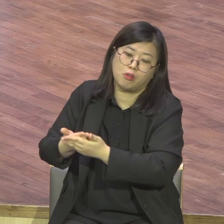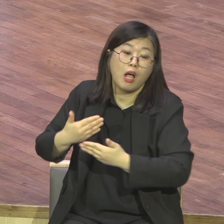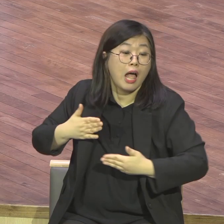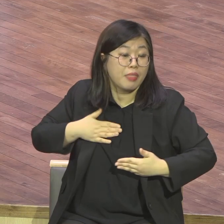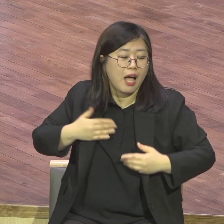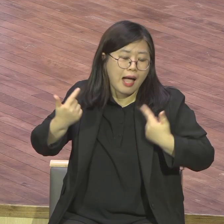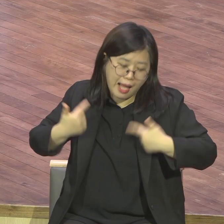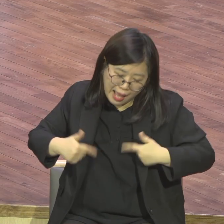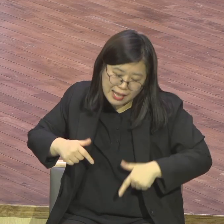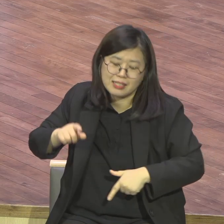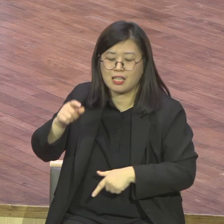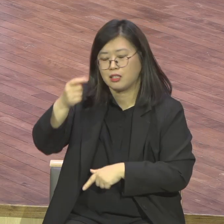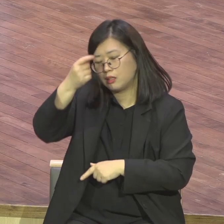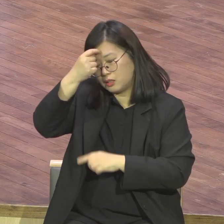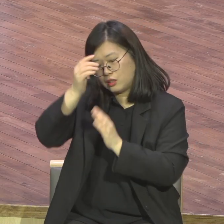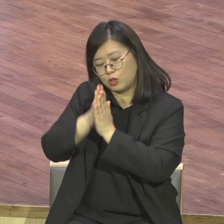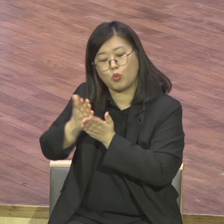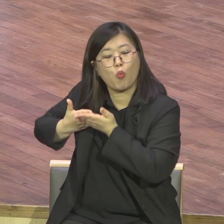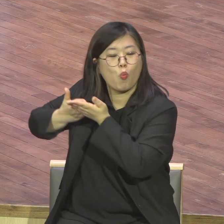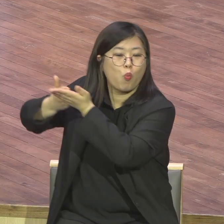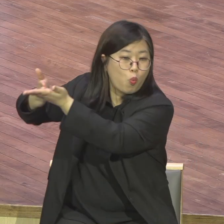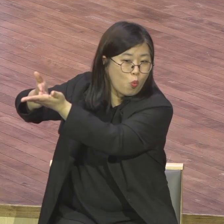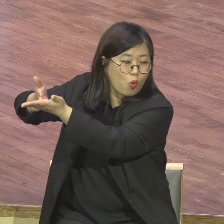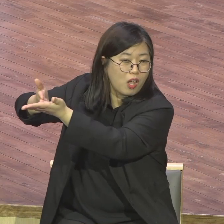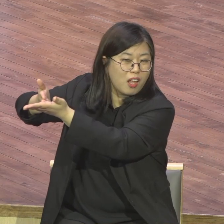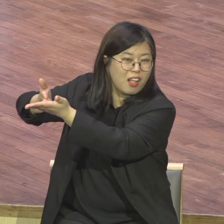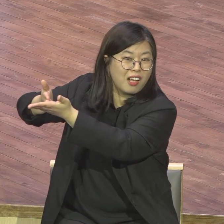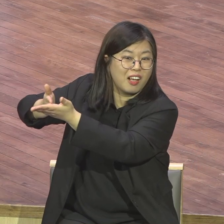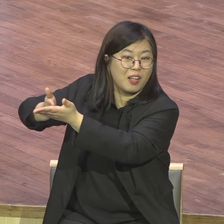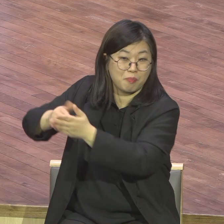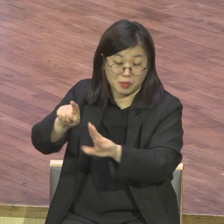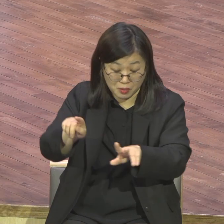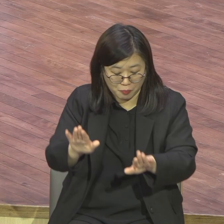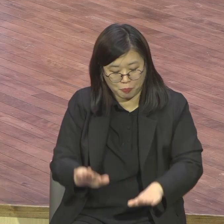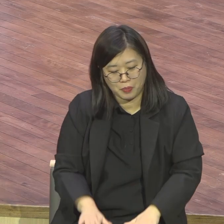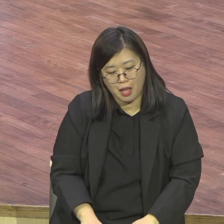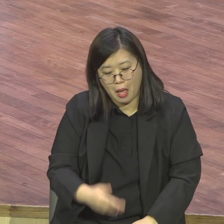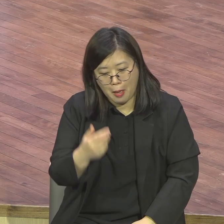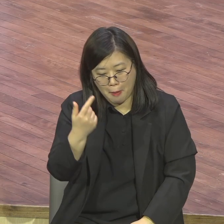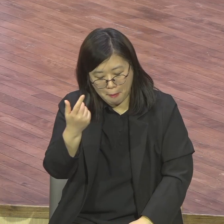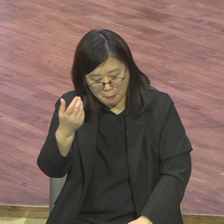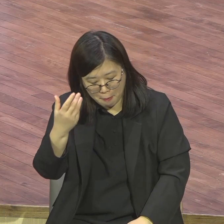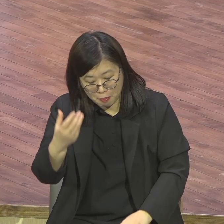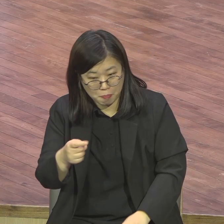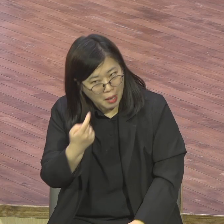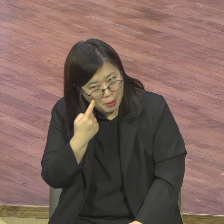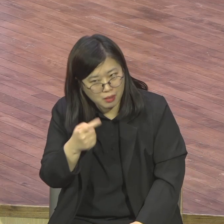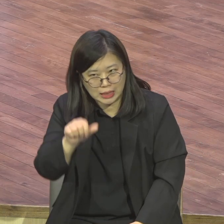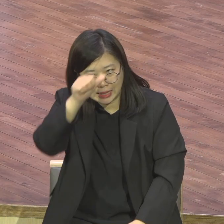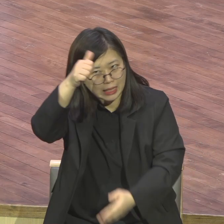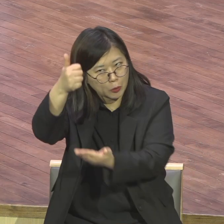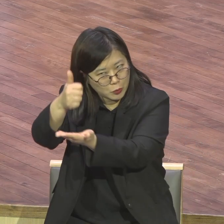우리 장로님들이요 백억은 정도 축복받아야 돼요 기도하세요 오늘부터 하나님 백억 주세요